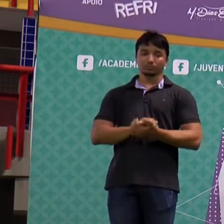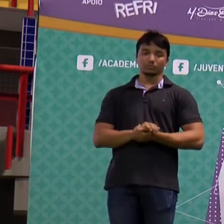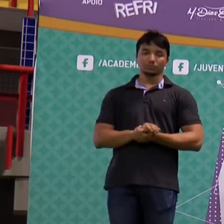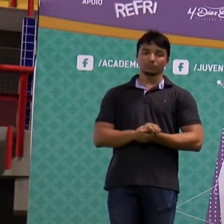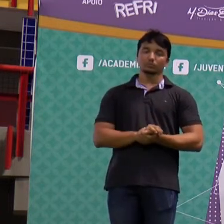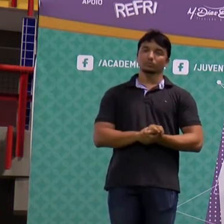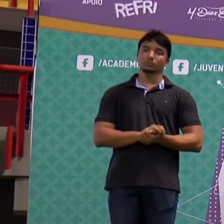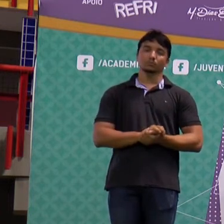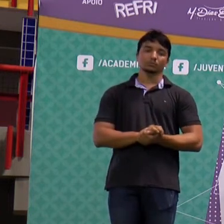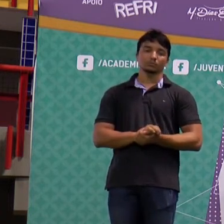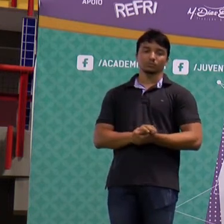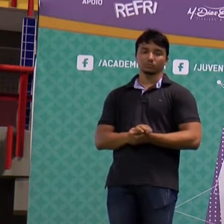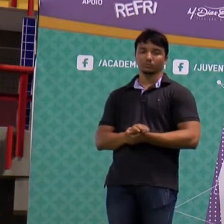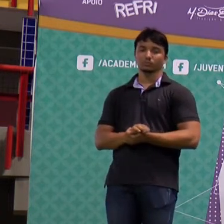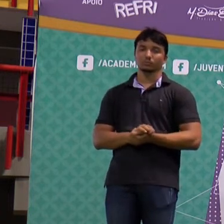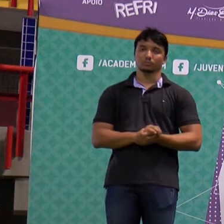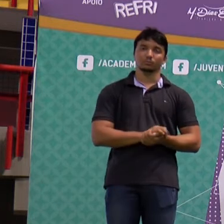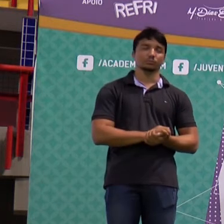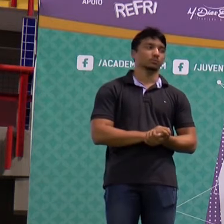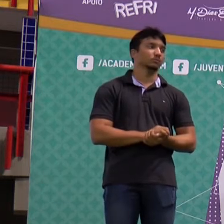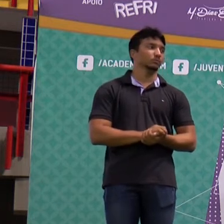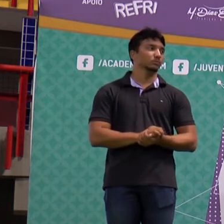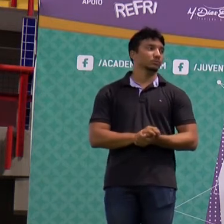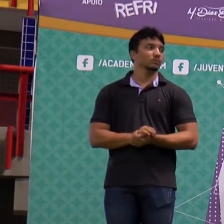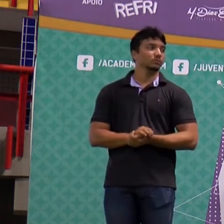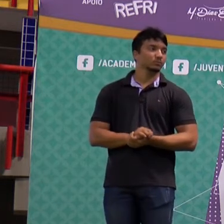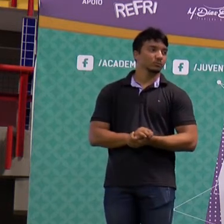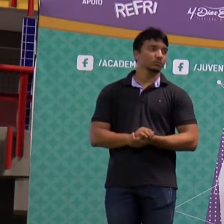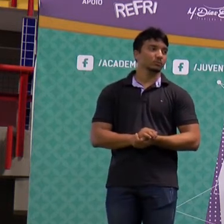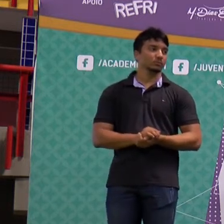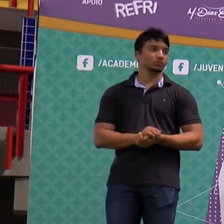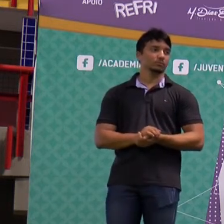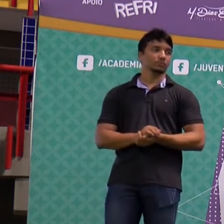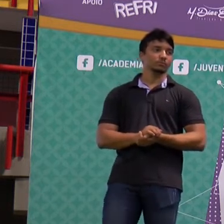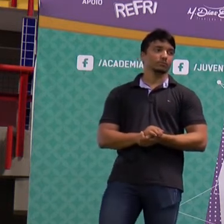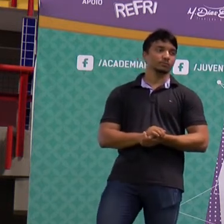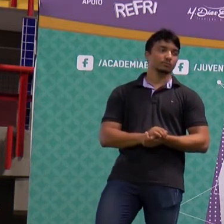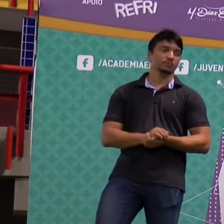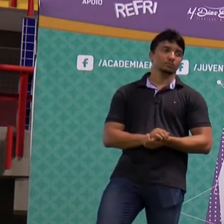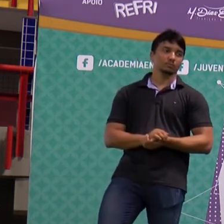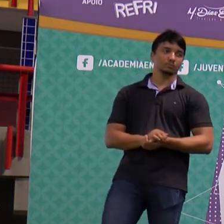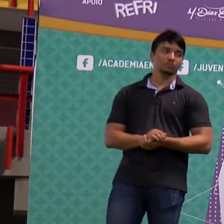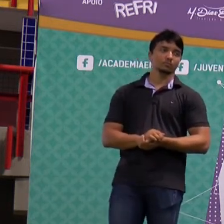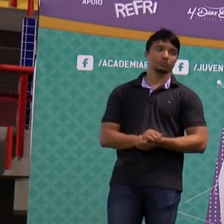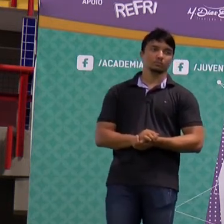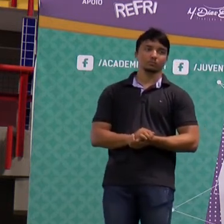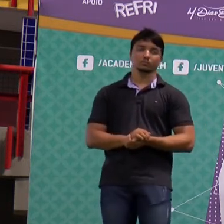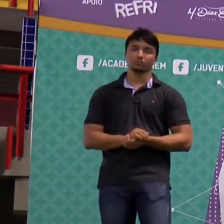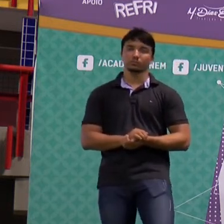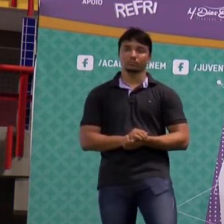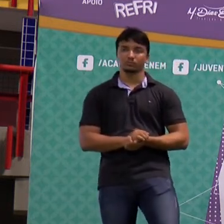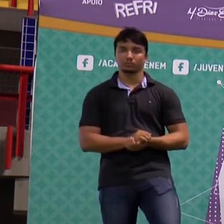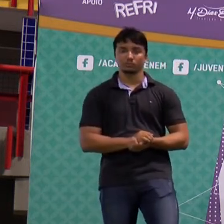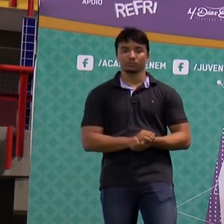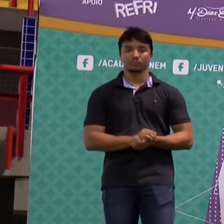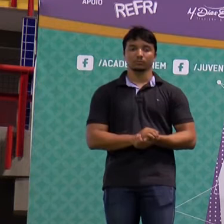fazendo a substituição, você tem como resposta letra B. Bom, eu vou te pedir agora